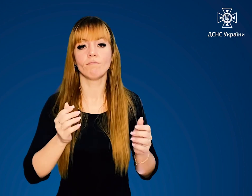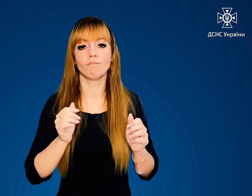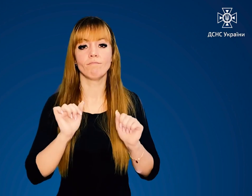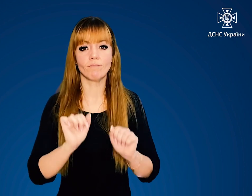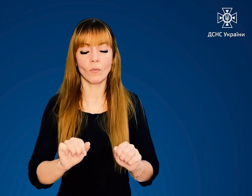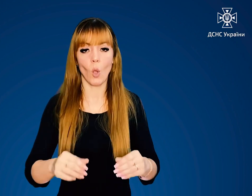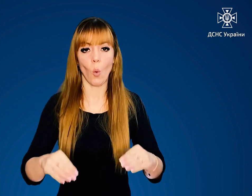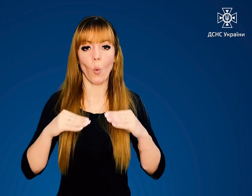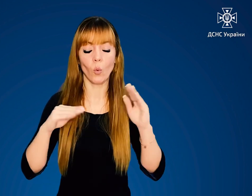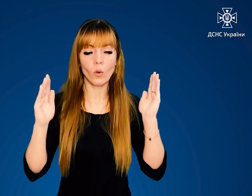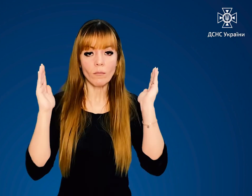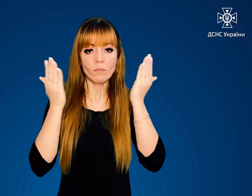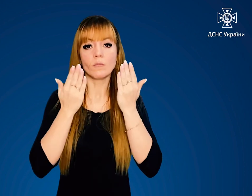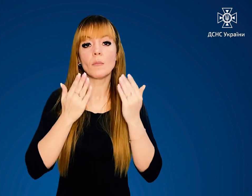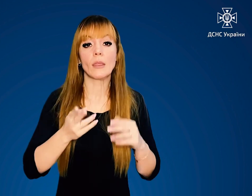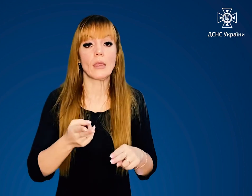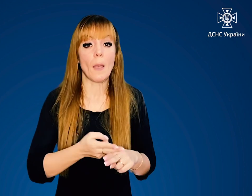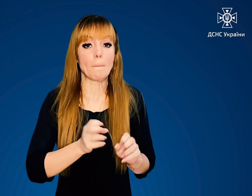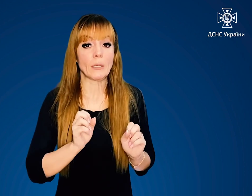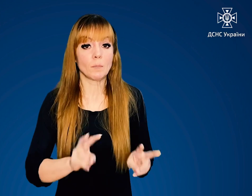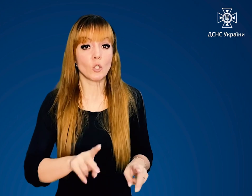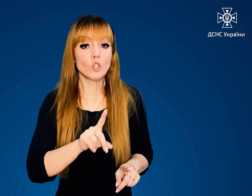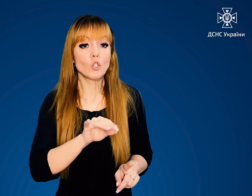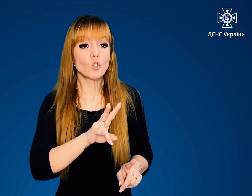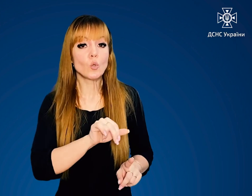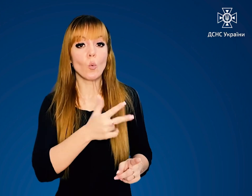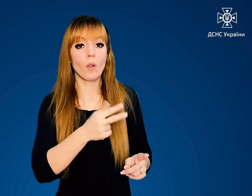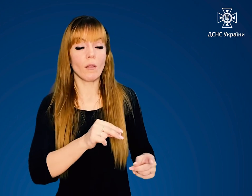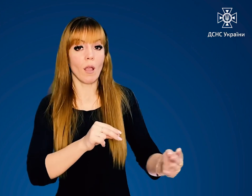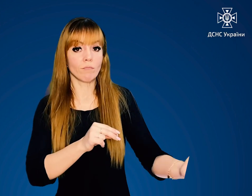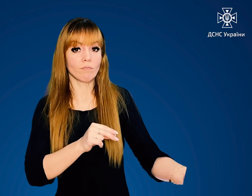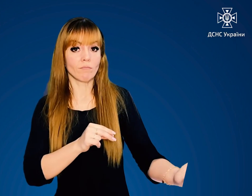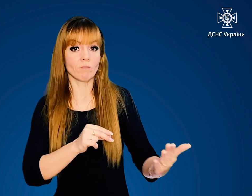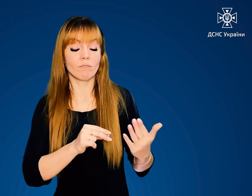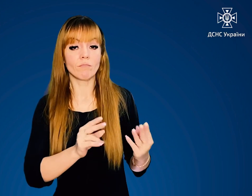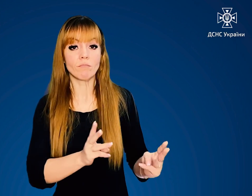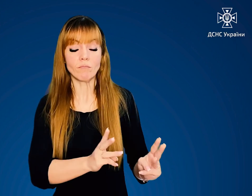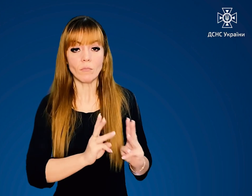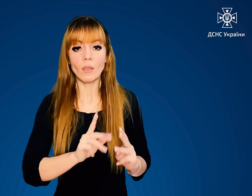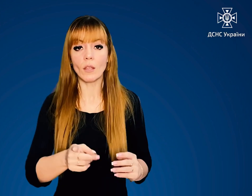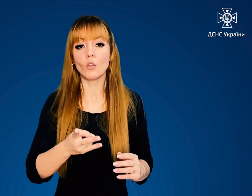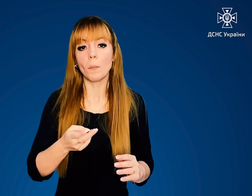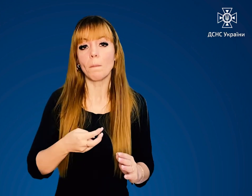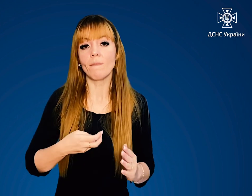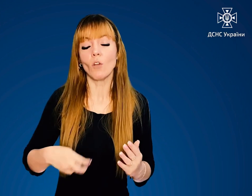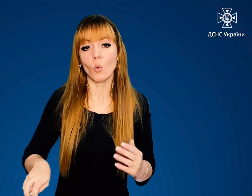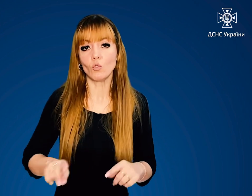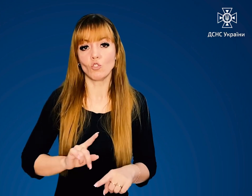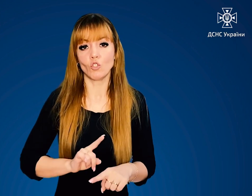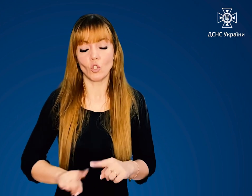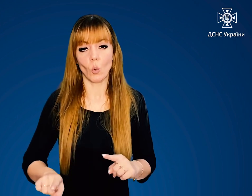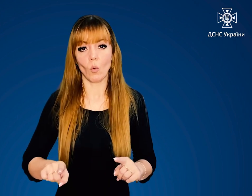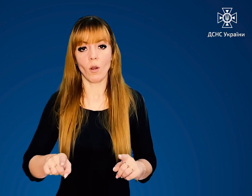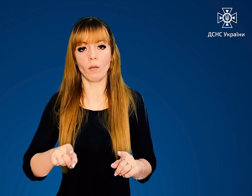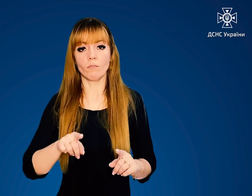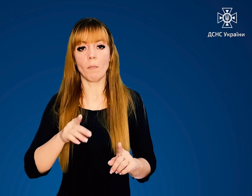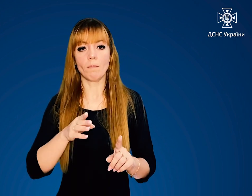З небезпечної зони, до якої наближається полум'я, виходьте швидко, перпендикулярно